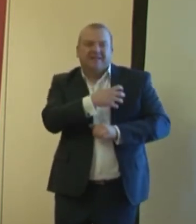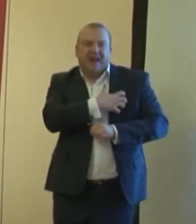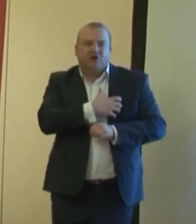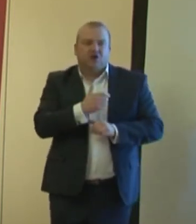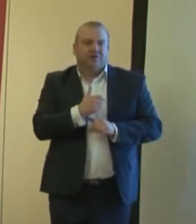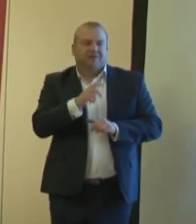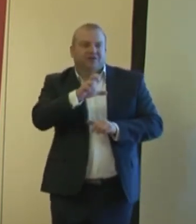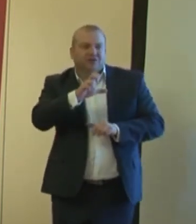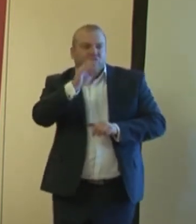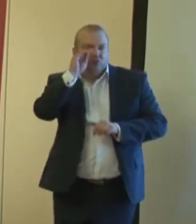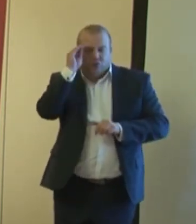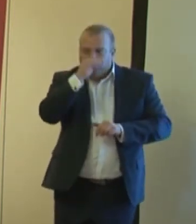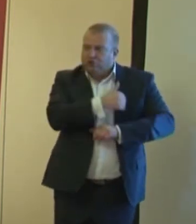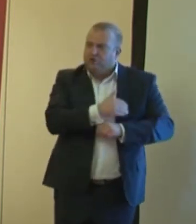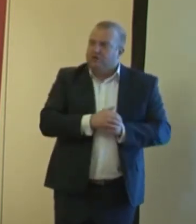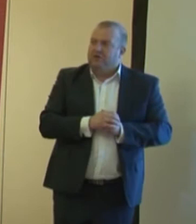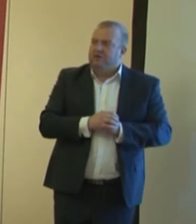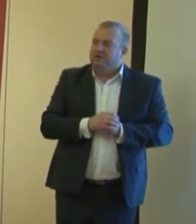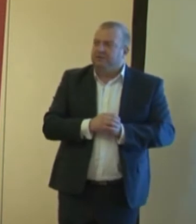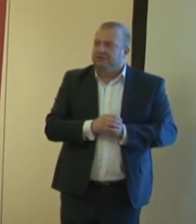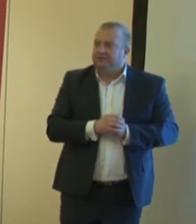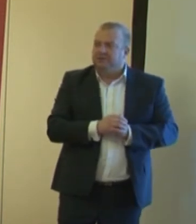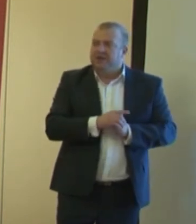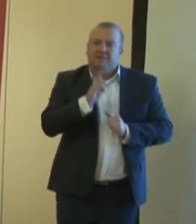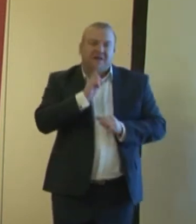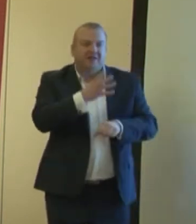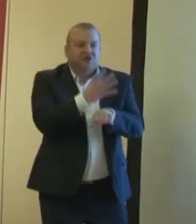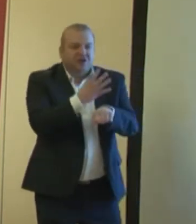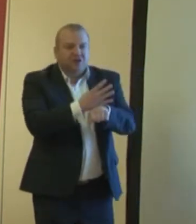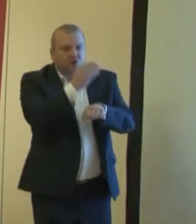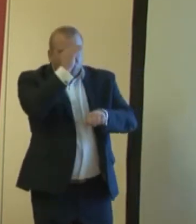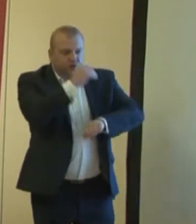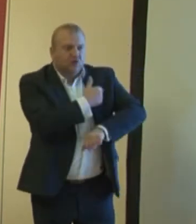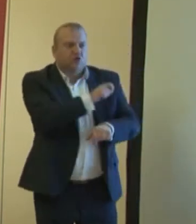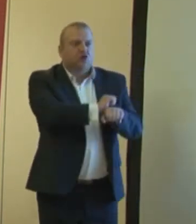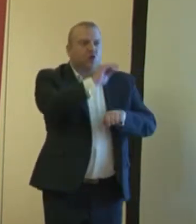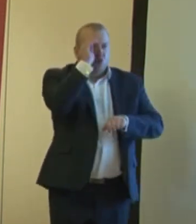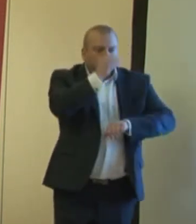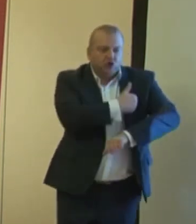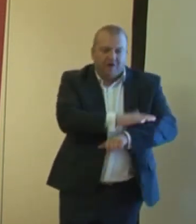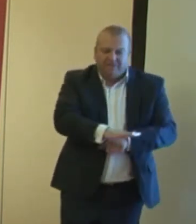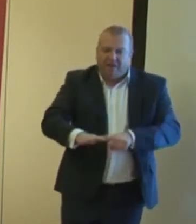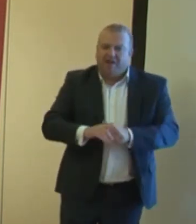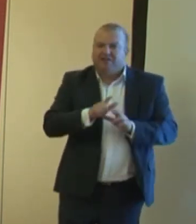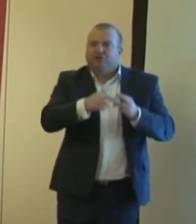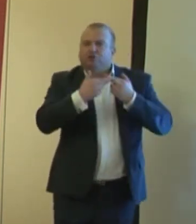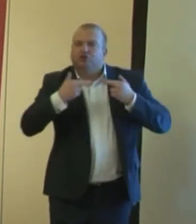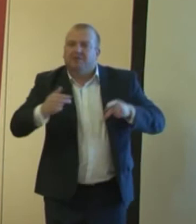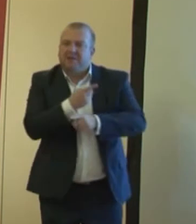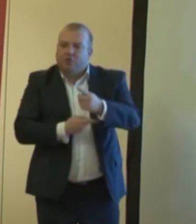na prawie 300 uczniów, prawie 40 uczniów, to są uczniowie z różnymi